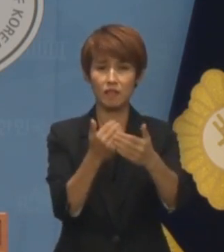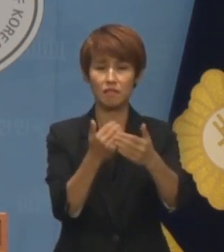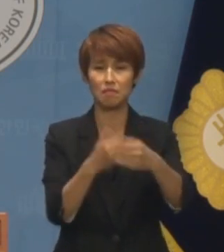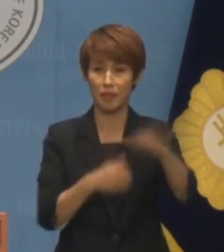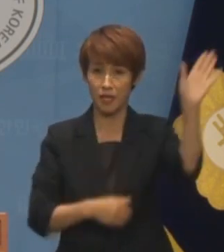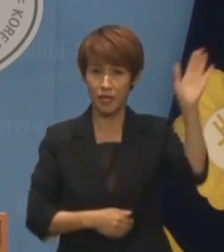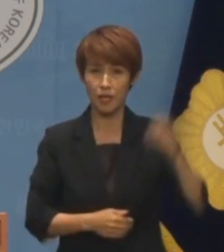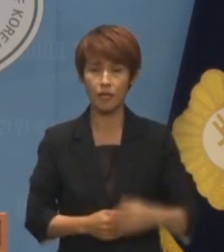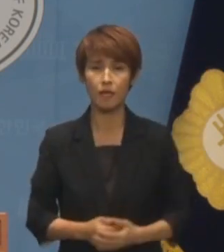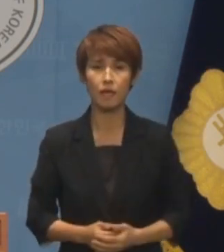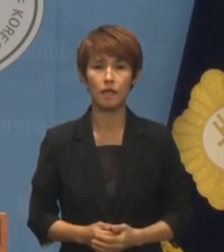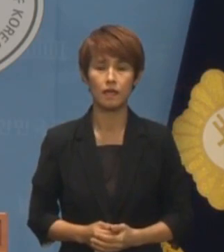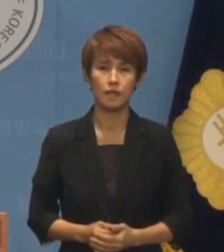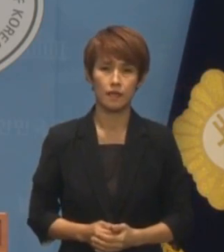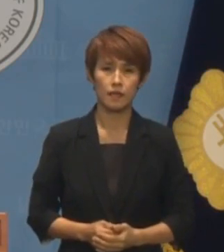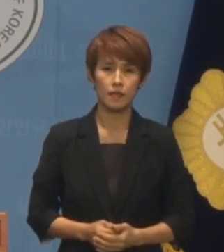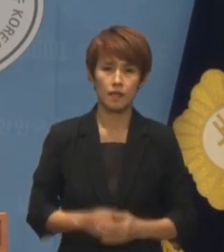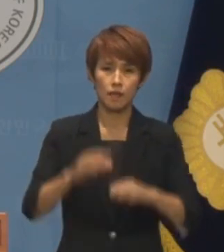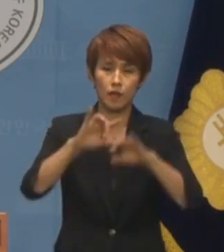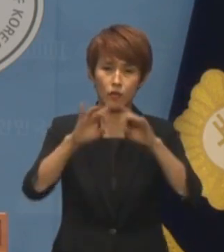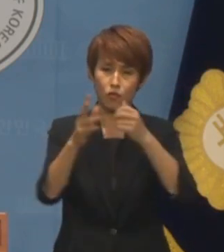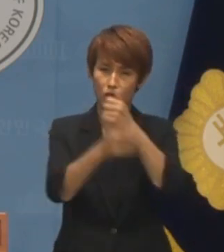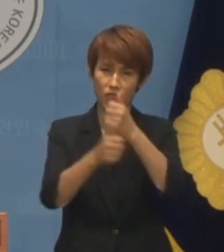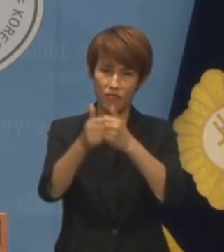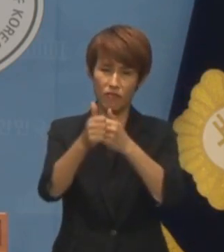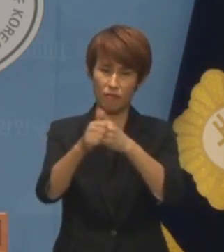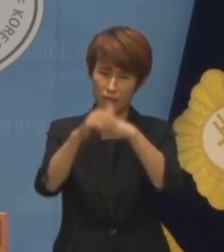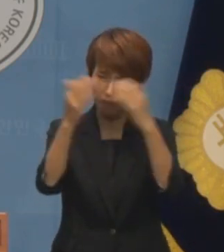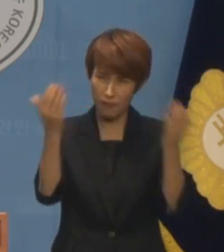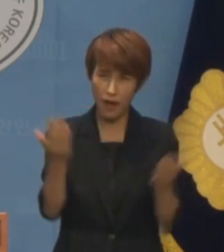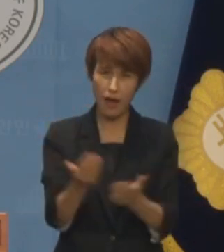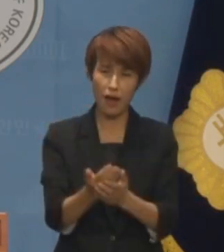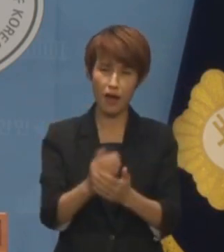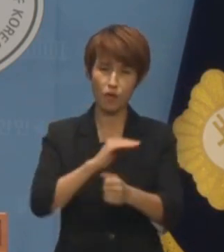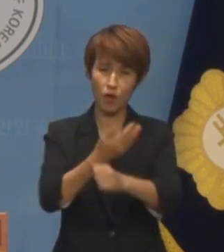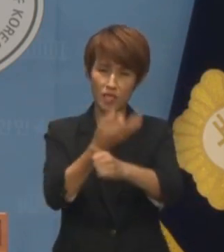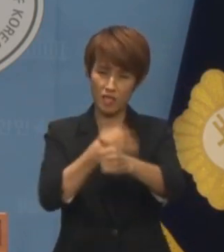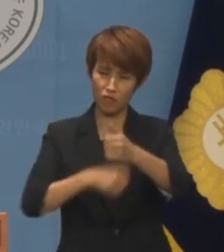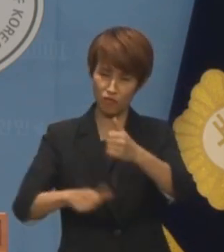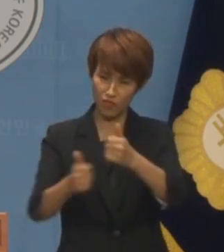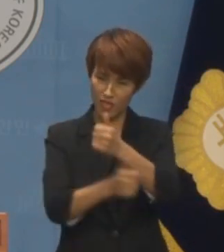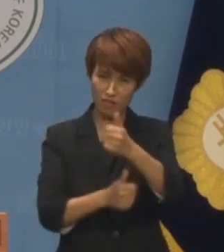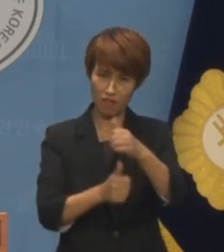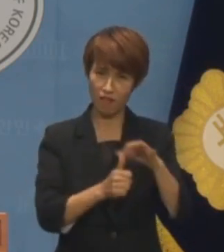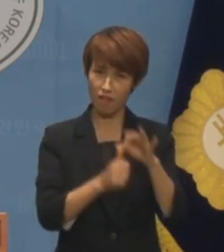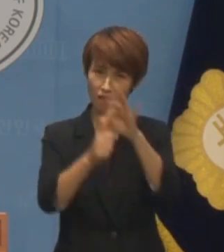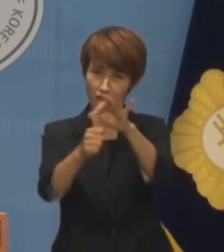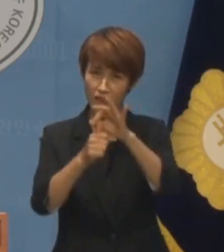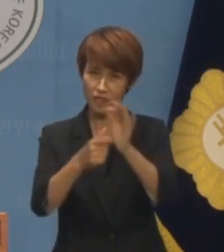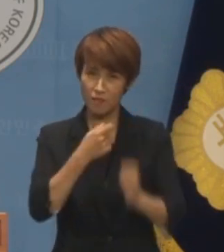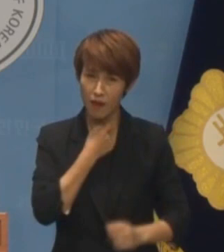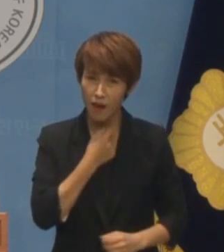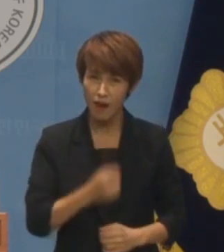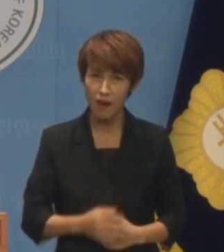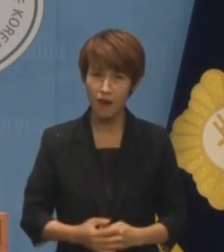앞으로 방통위원들은 죄다 권익위에서 데려다 쓸 겁니까